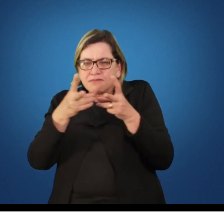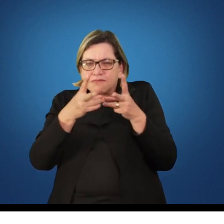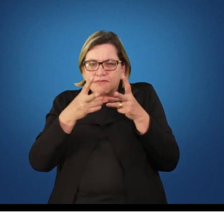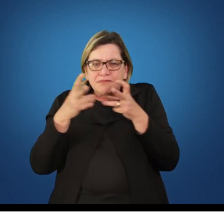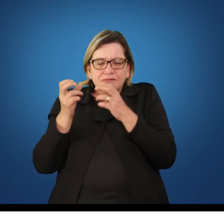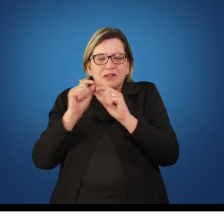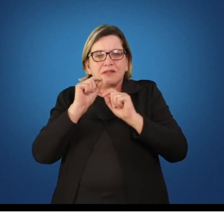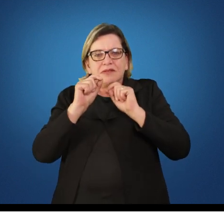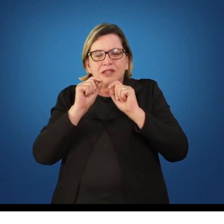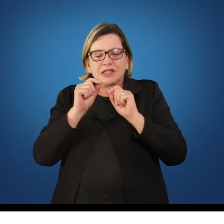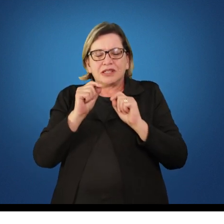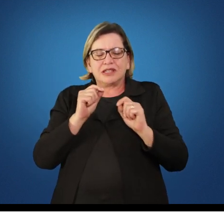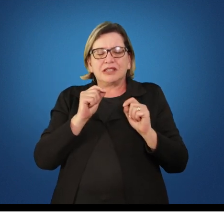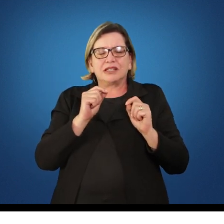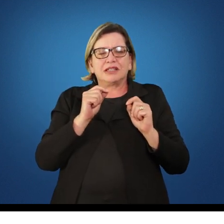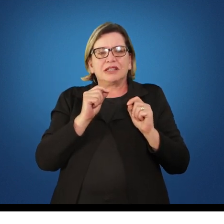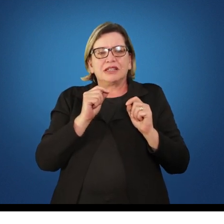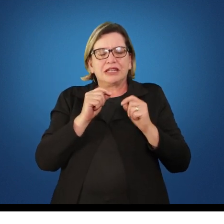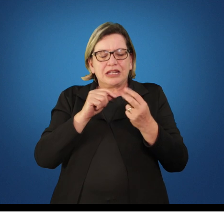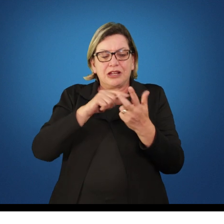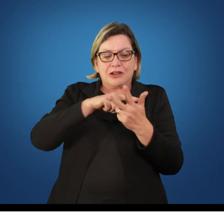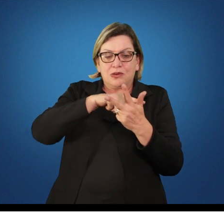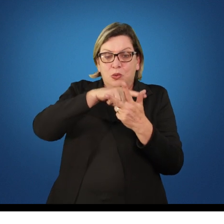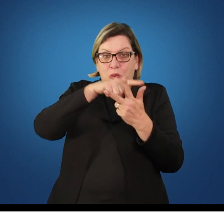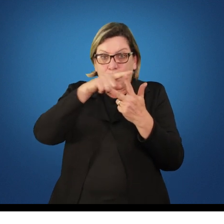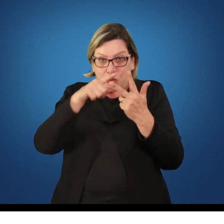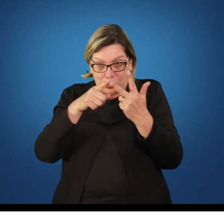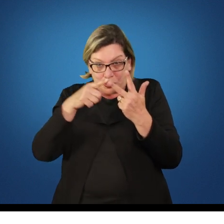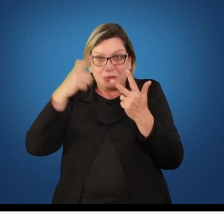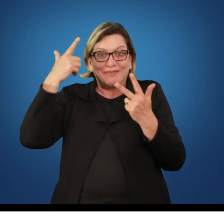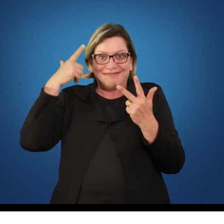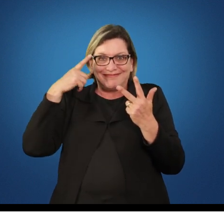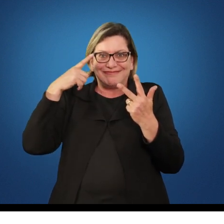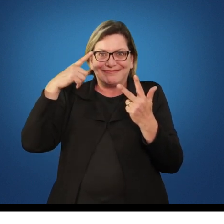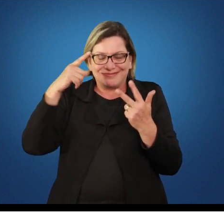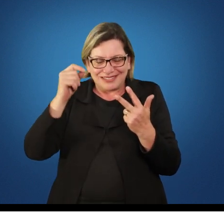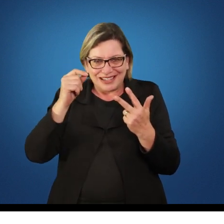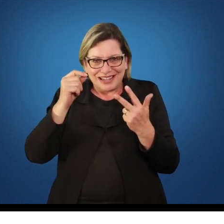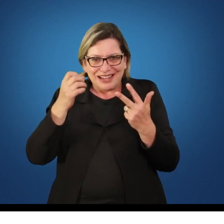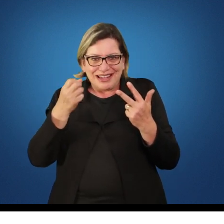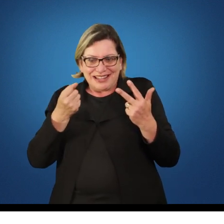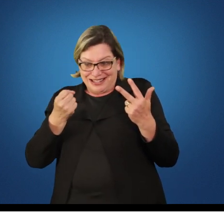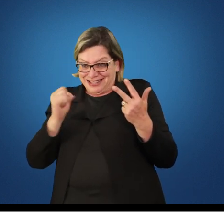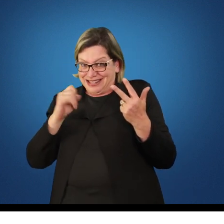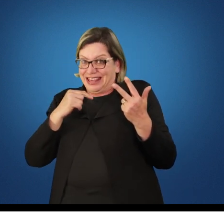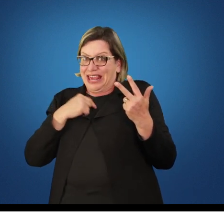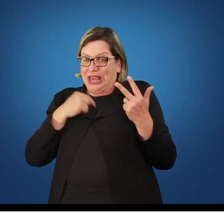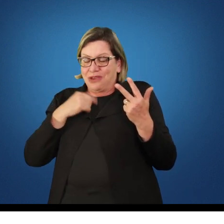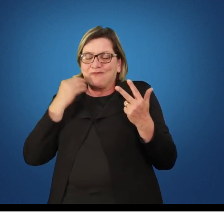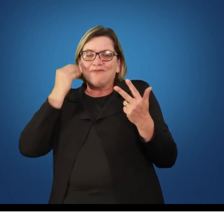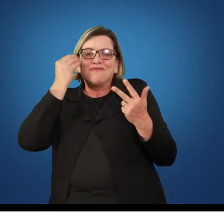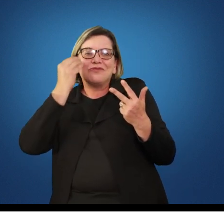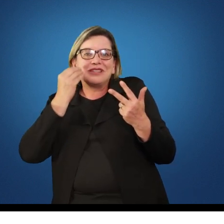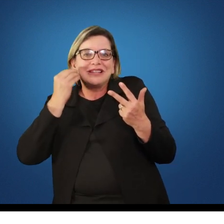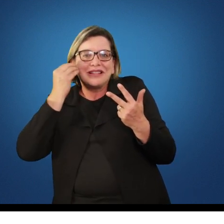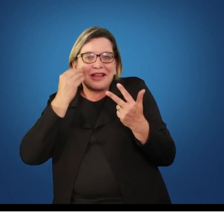alcançar estes três objetivos, ou eu, melhor dizendo, tentando alcançar estes três objetivos,